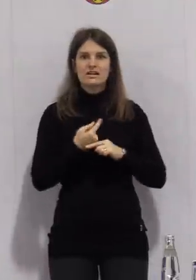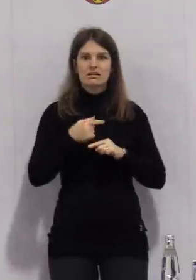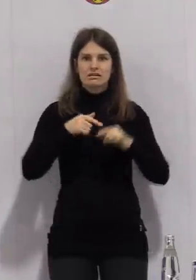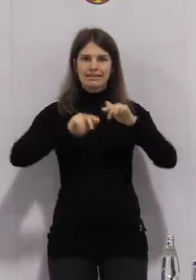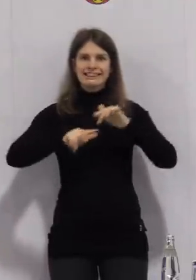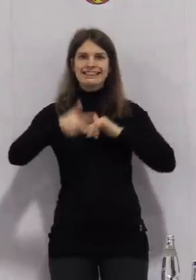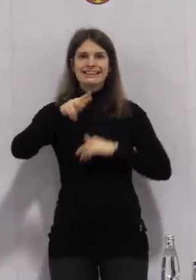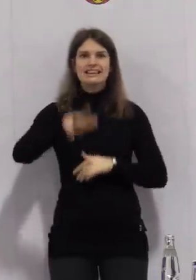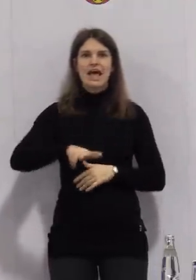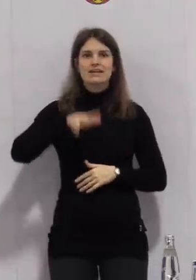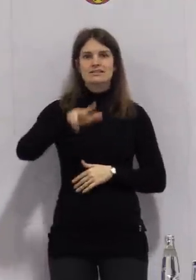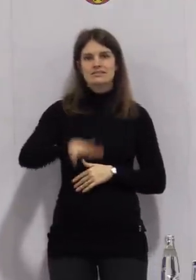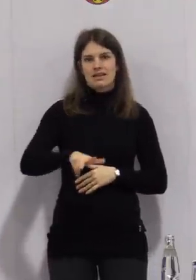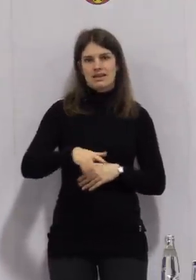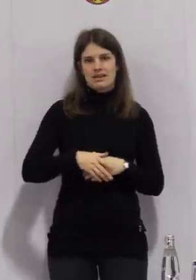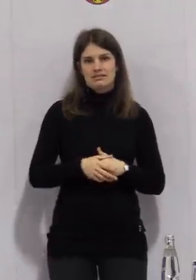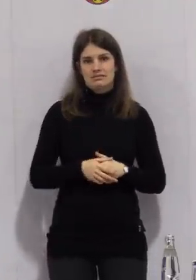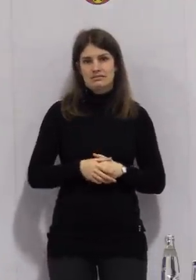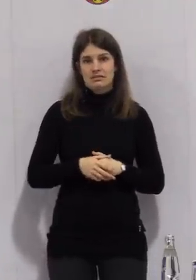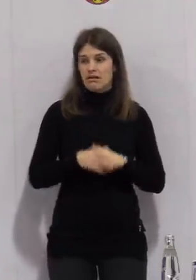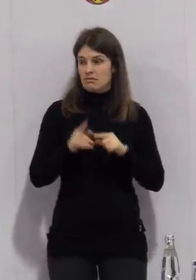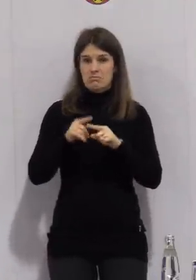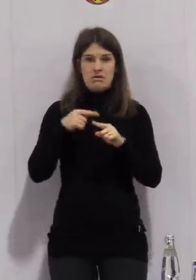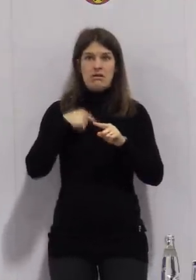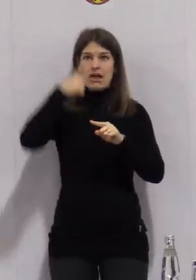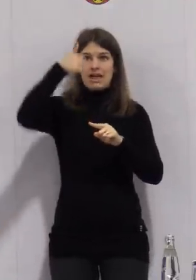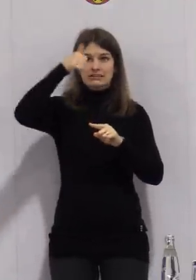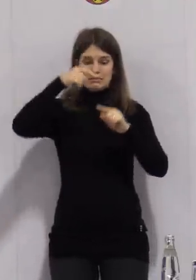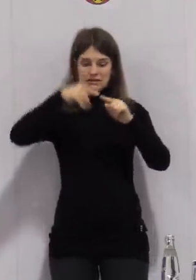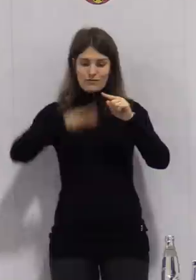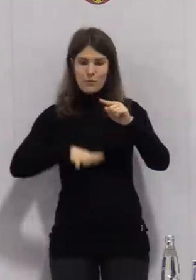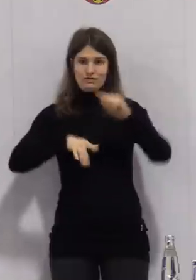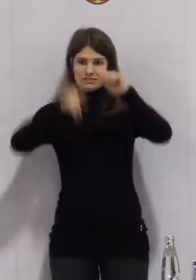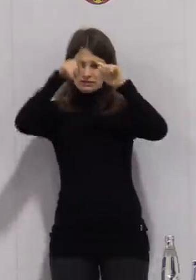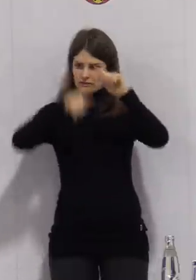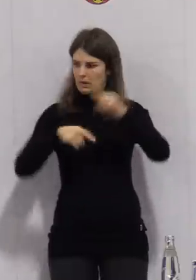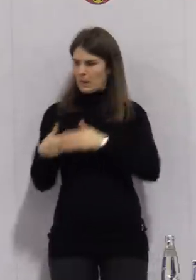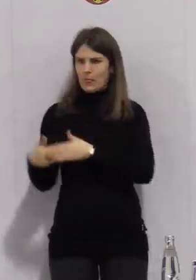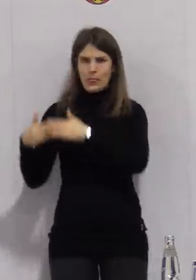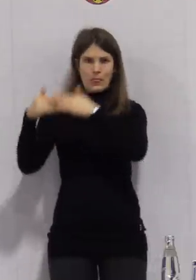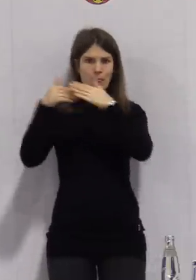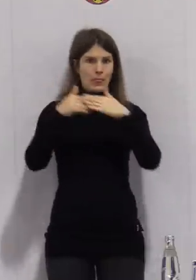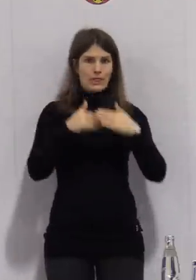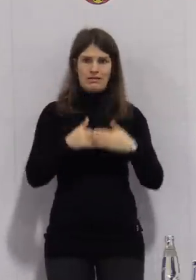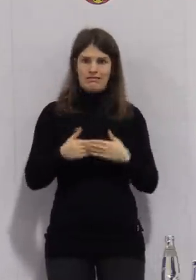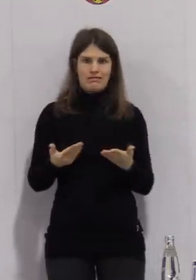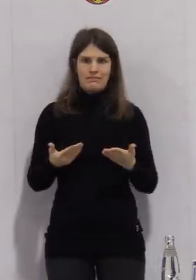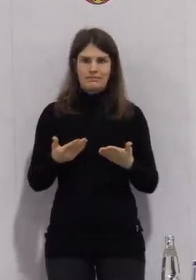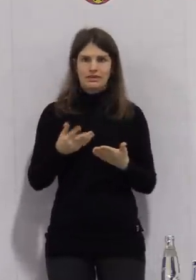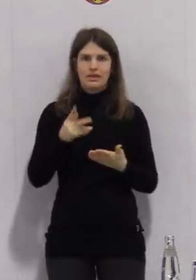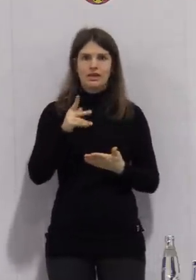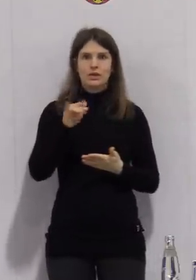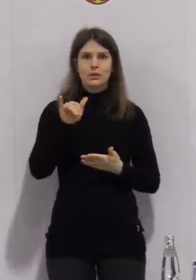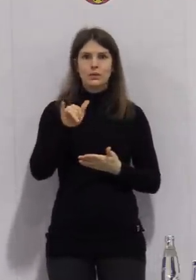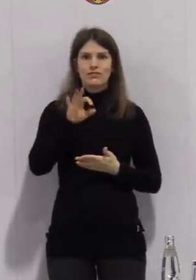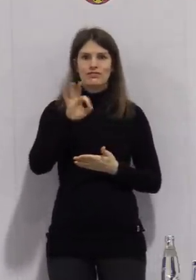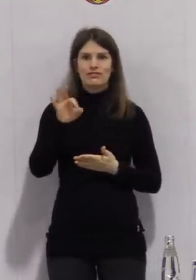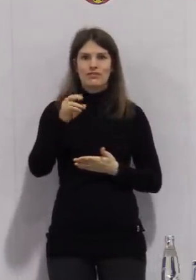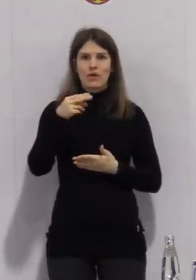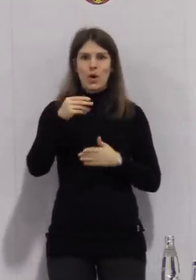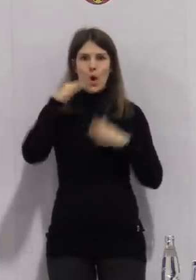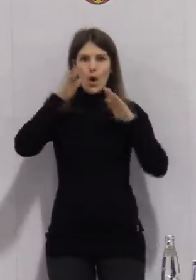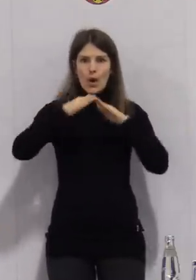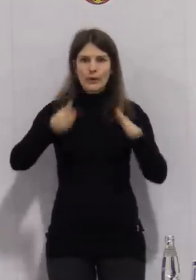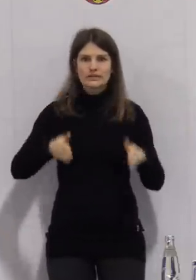Reihe von Landkreisen in unserem unmittelbaren Umfeld. So auch unsere Nachbarlandkreise. Der Kiffhäuser-Kreis, der